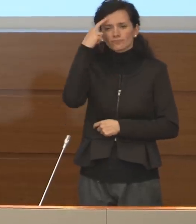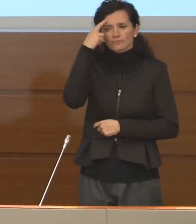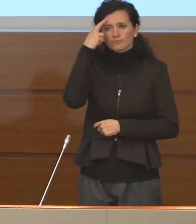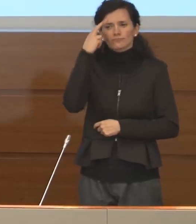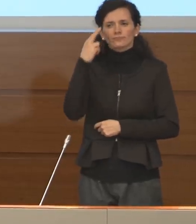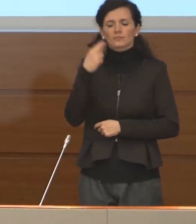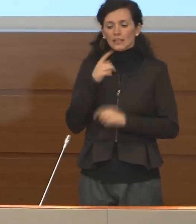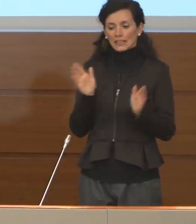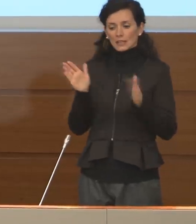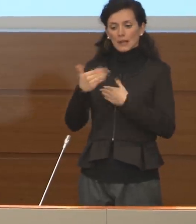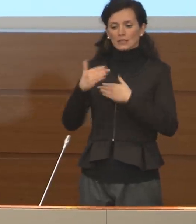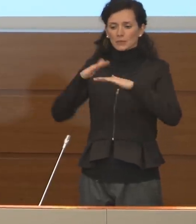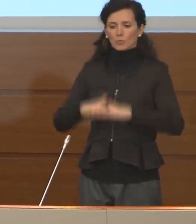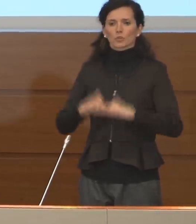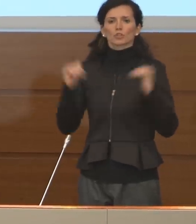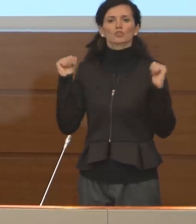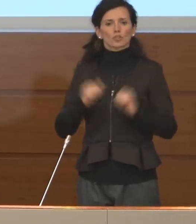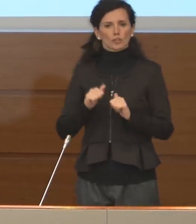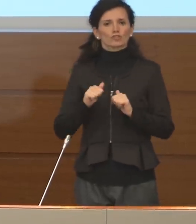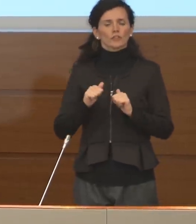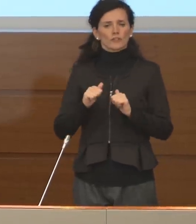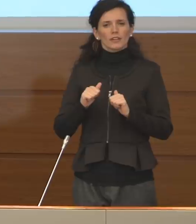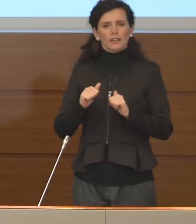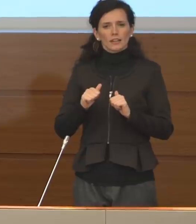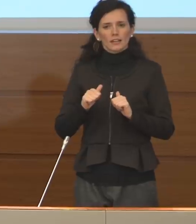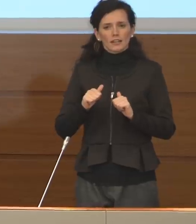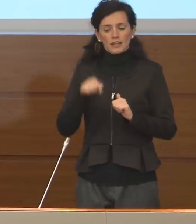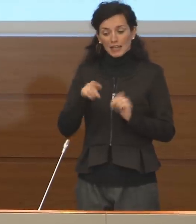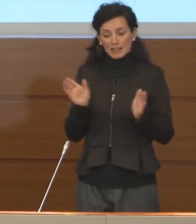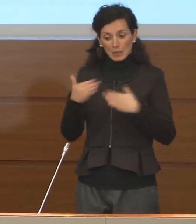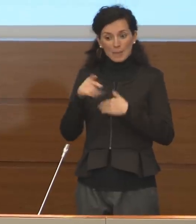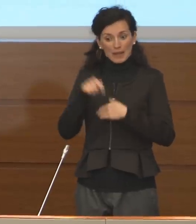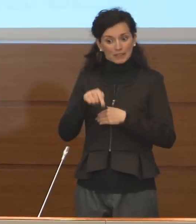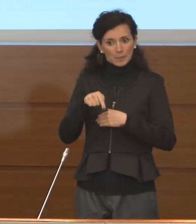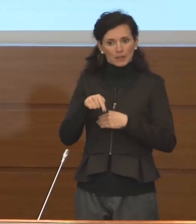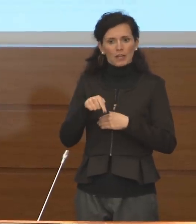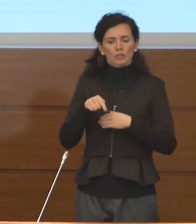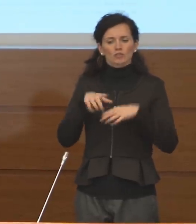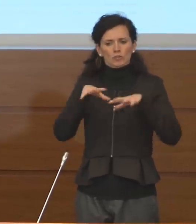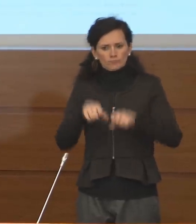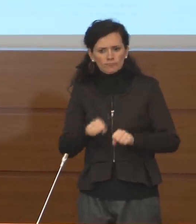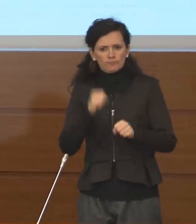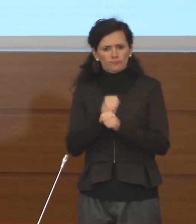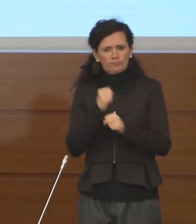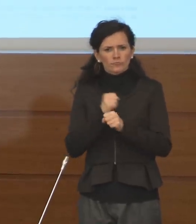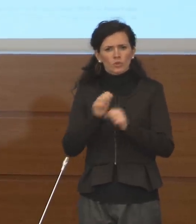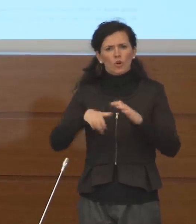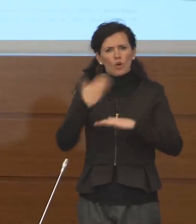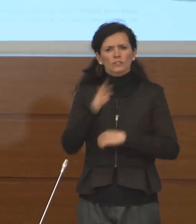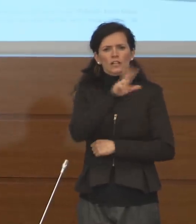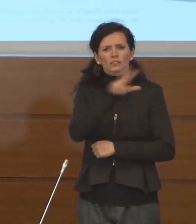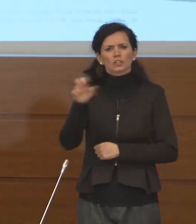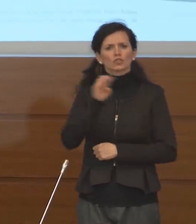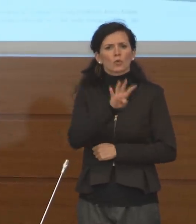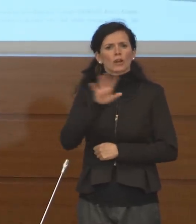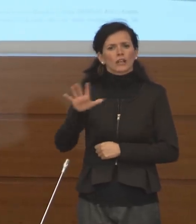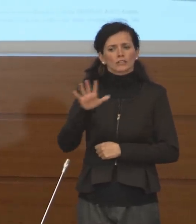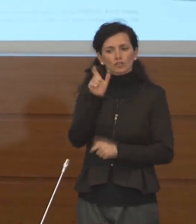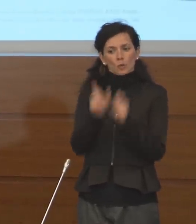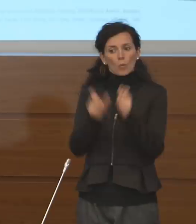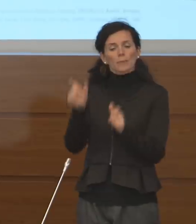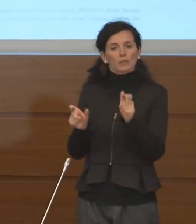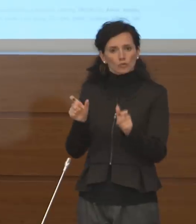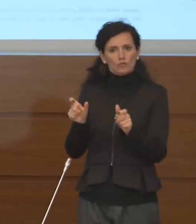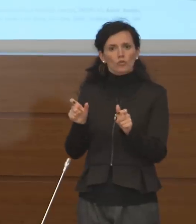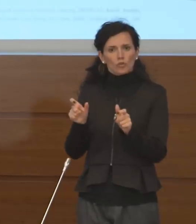Dipartimento della Protezione Civile perché questo Dipartimento è impegnato con oltre 345 unità